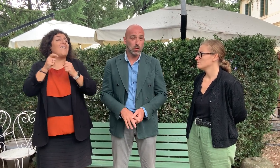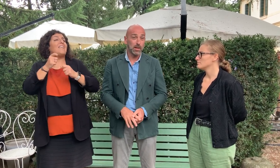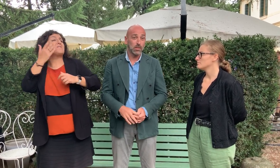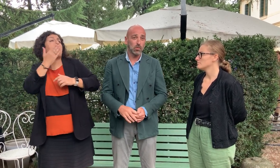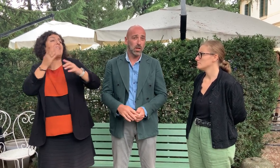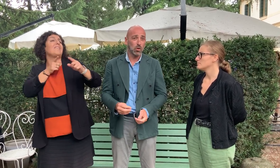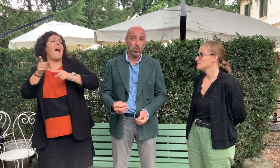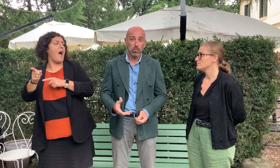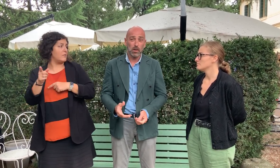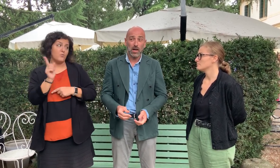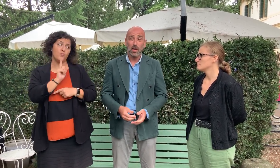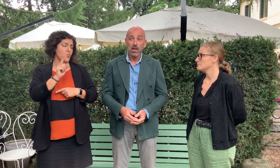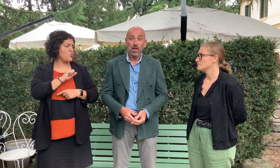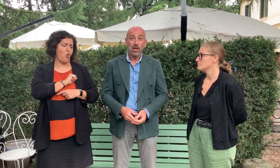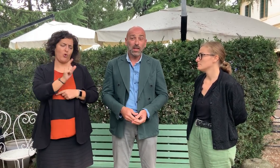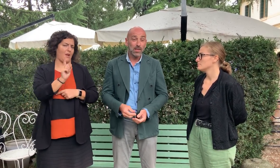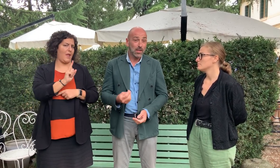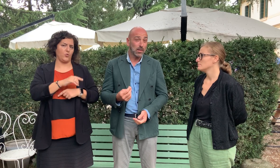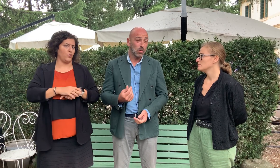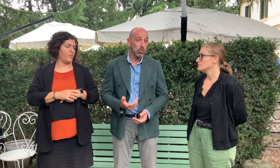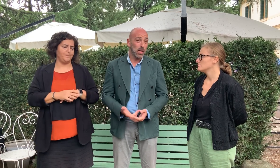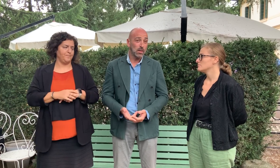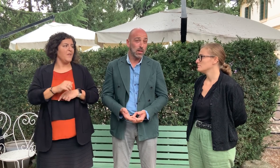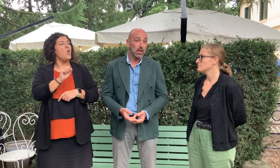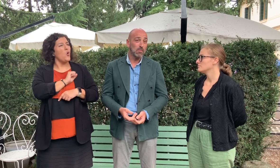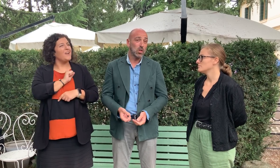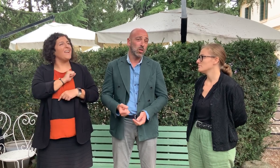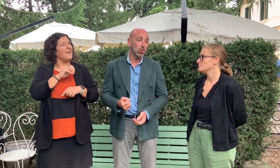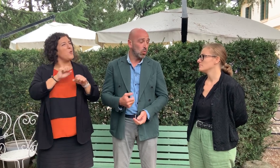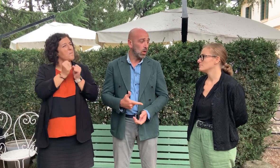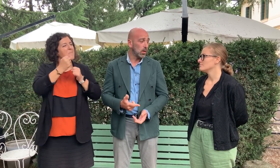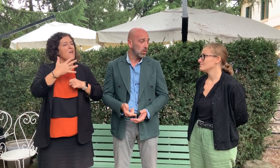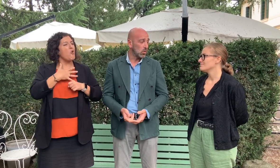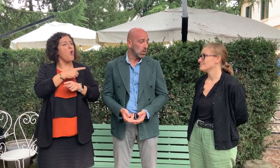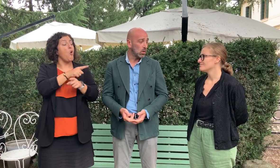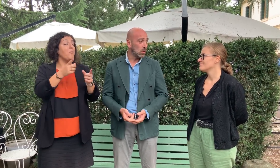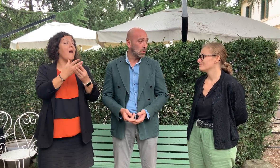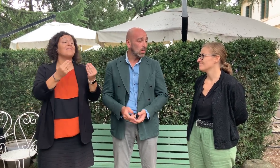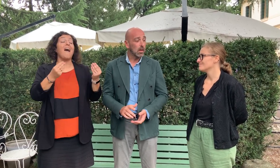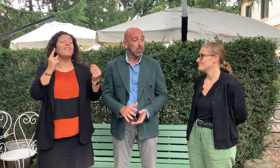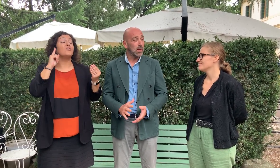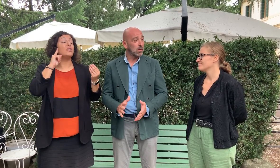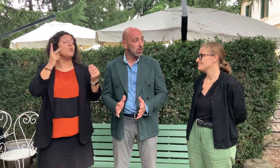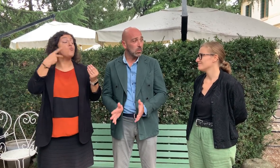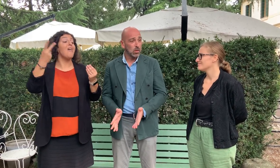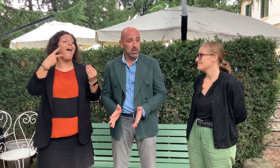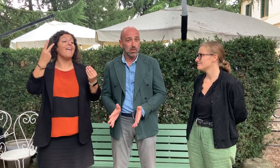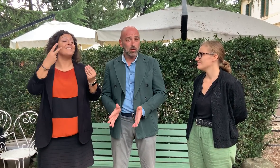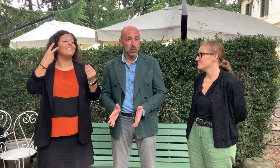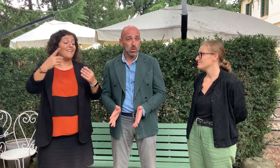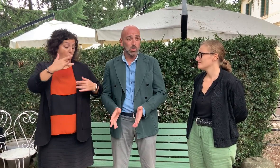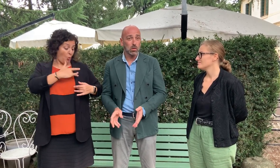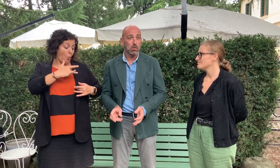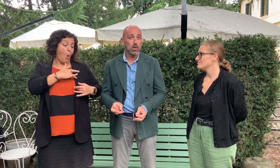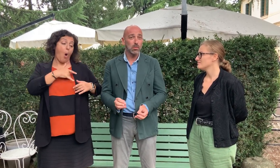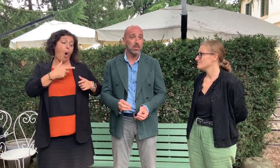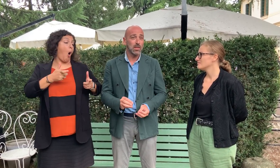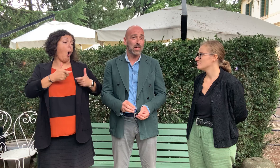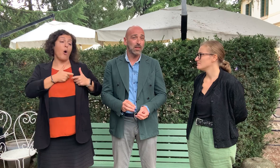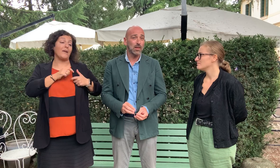Io penso che la colpa è di tanti udenti che invece hanno un cuore soldo, che è un altro debito di discorso. Non si tratta